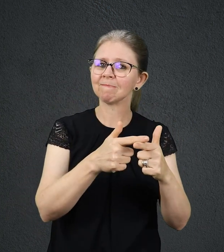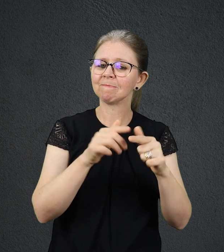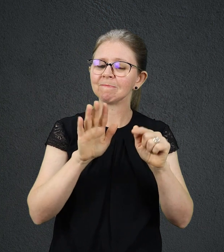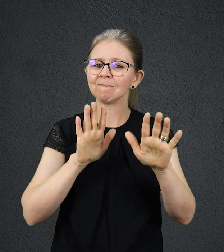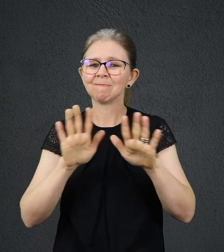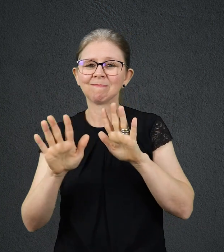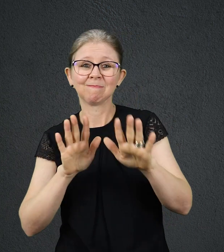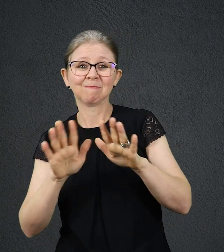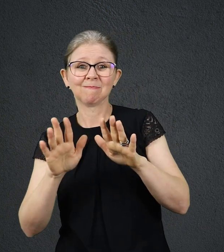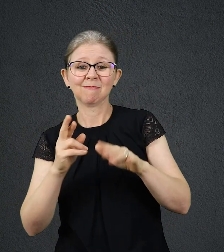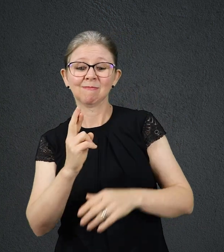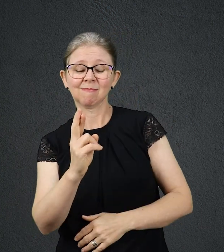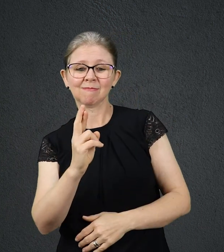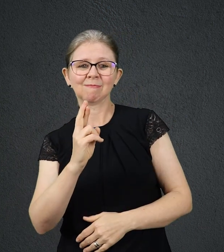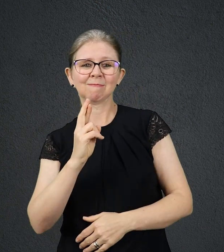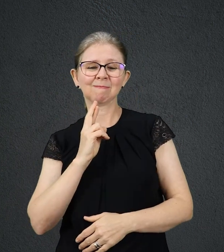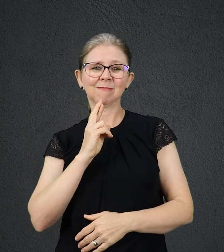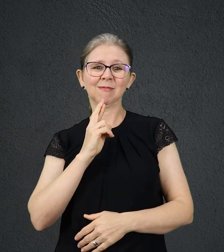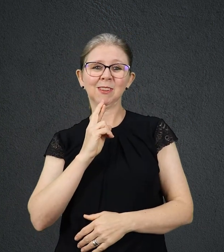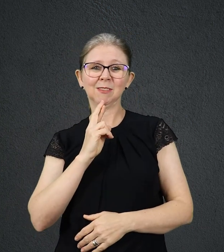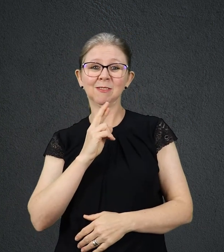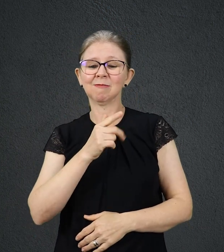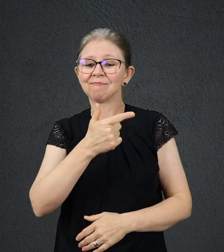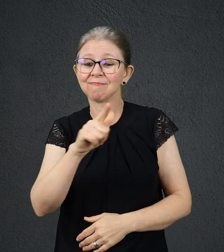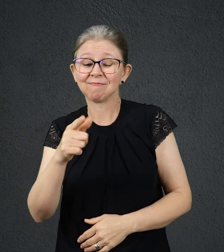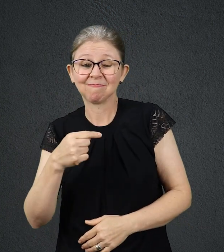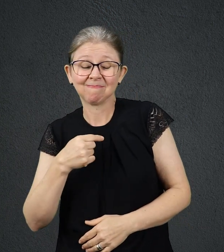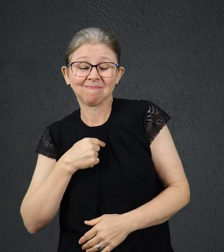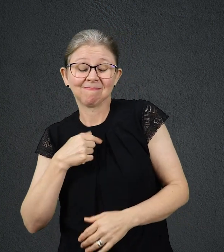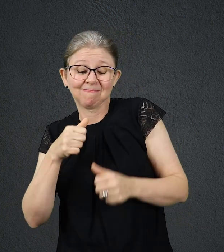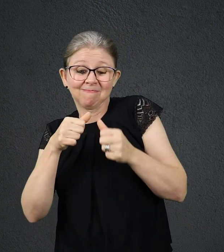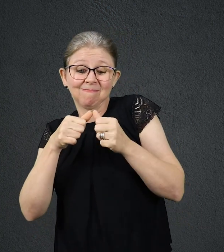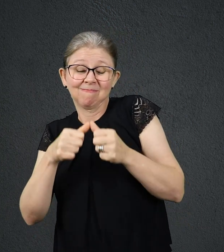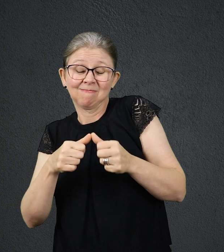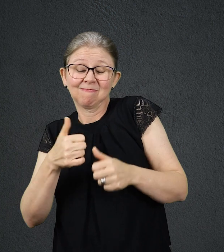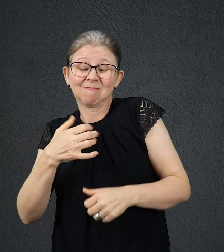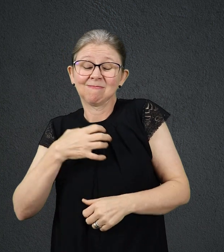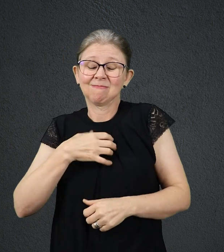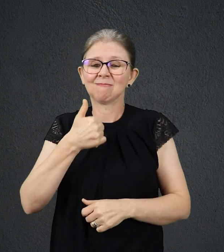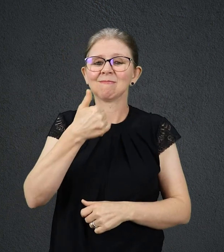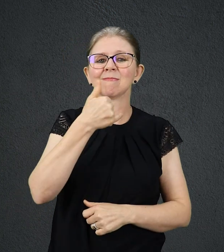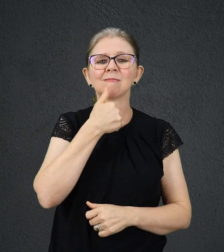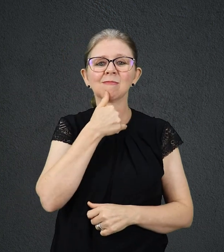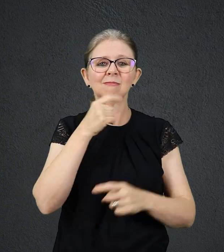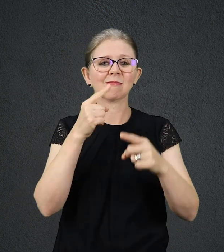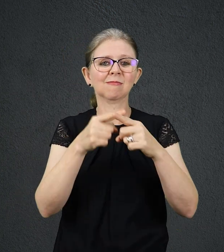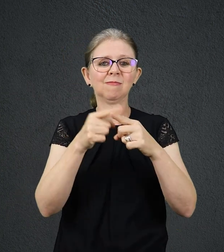insaciável por explicações o deixa frustrado, pois muito do que acontece todos os dias não tem